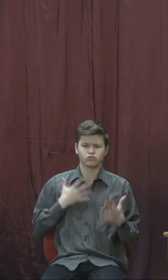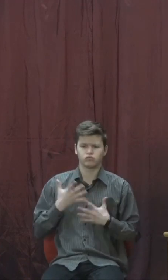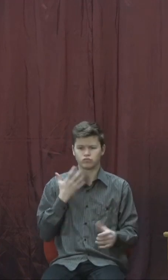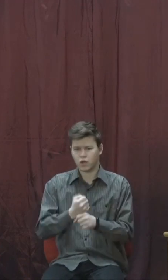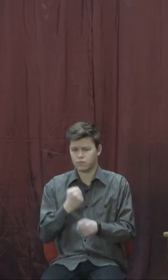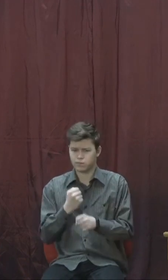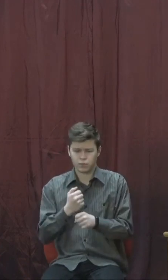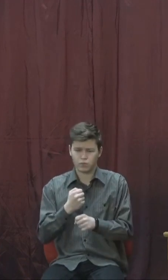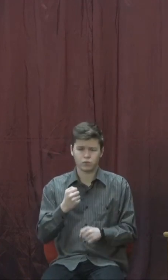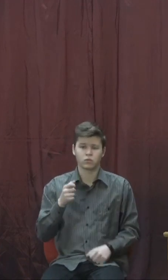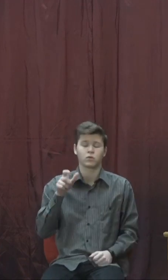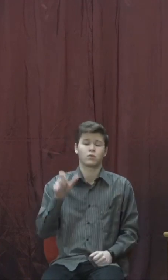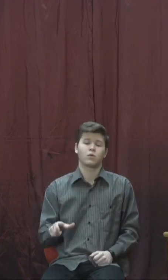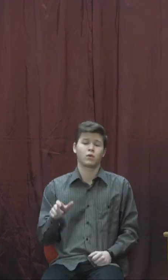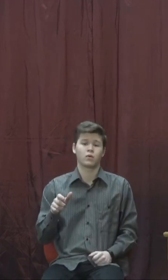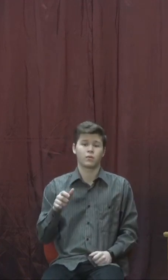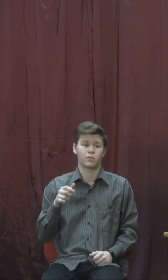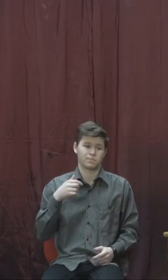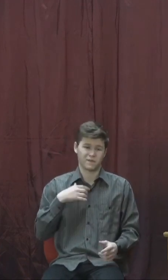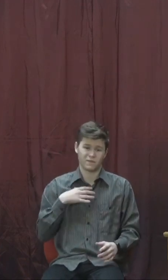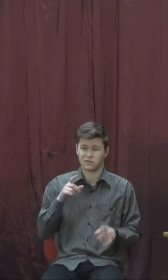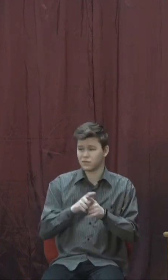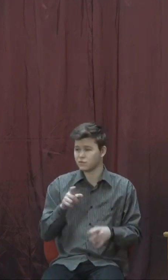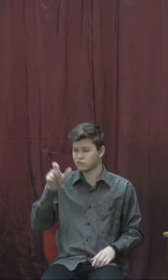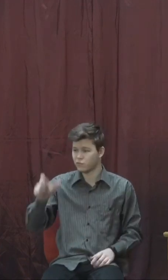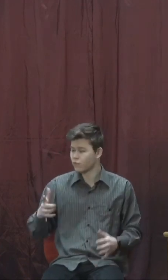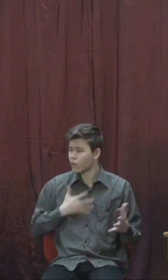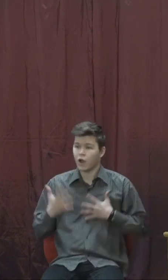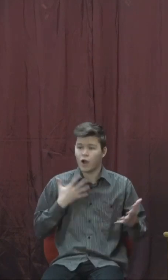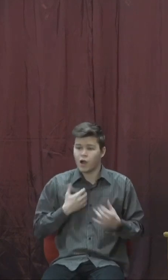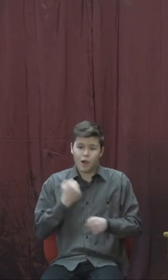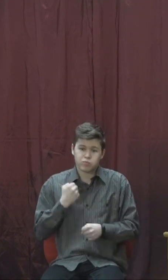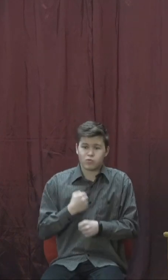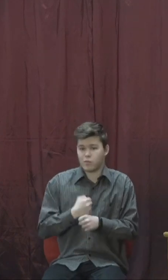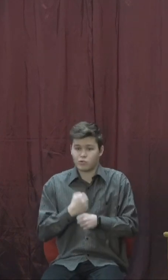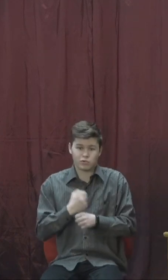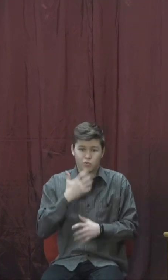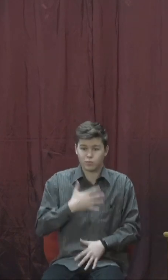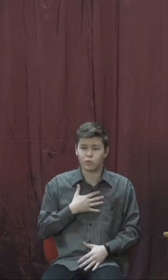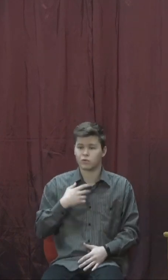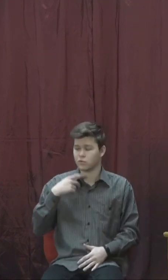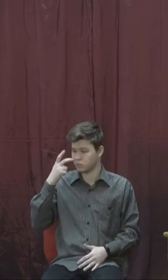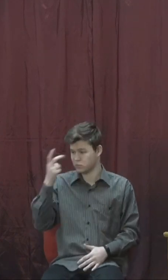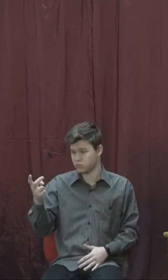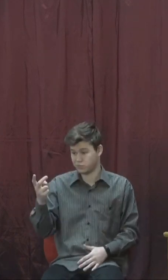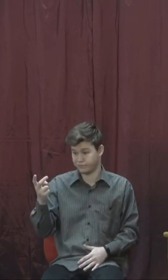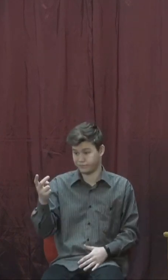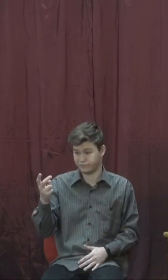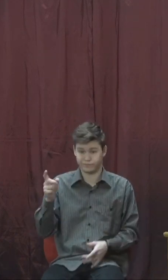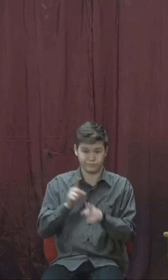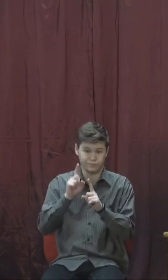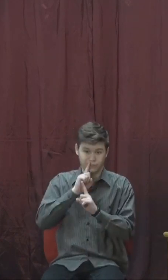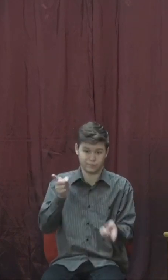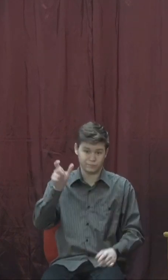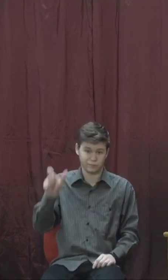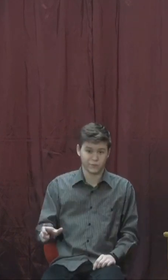на людей, які мають великі амбіції, дивимося так, трошки, можливо, не дуже приязно. Але цей пророк мав великі амбіції,